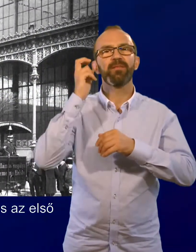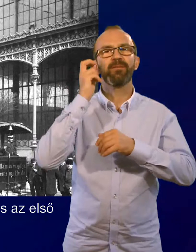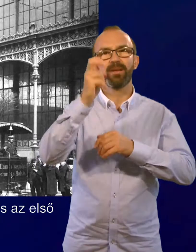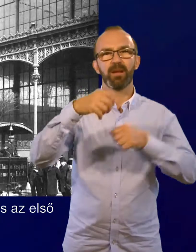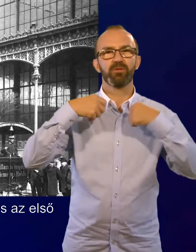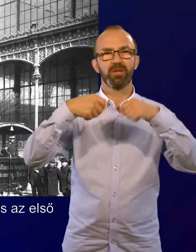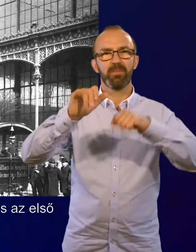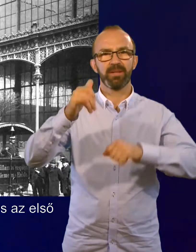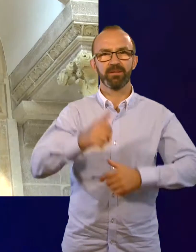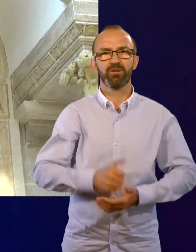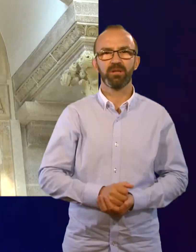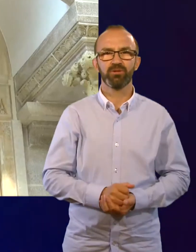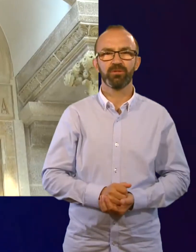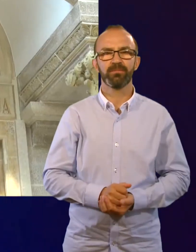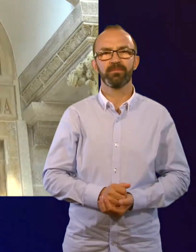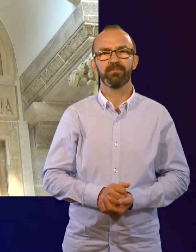vonal megépítése